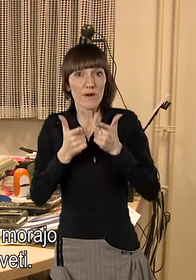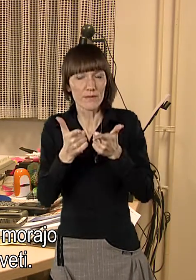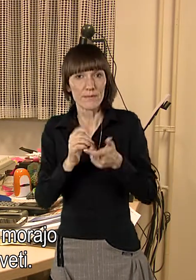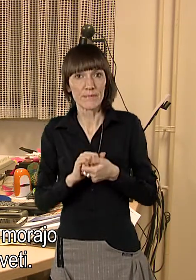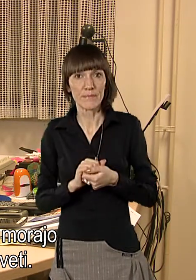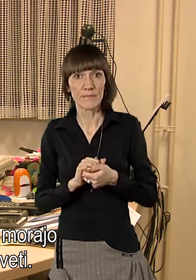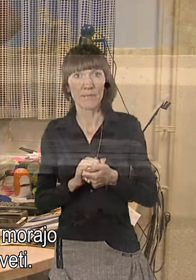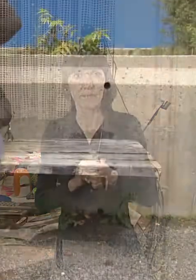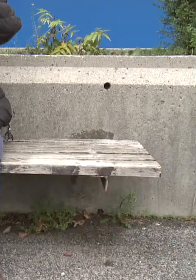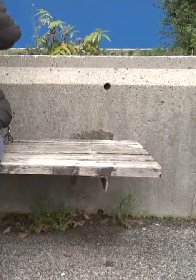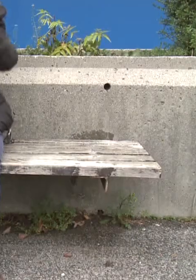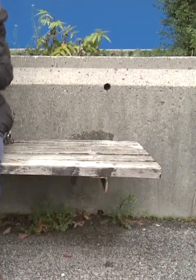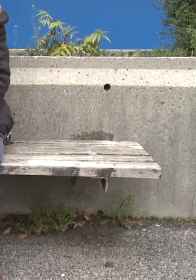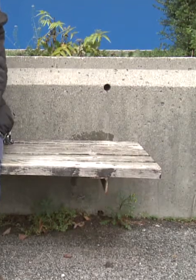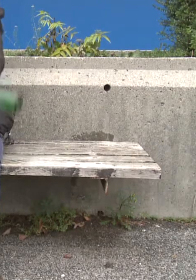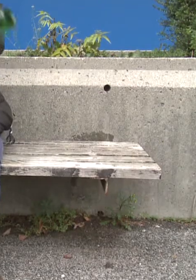preživeti.